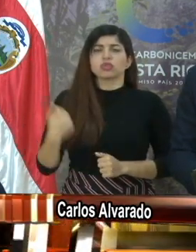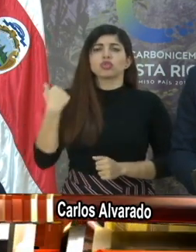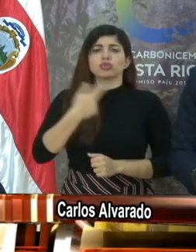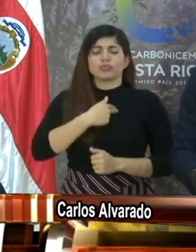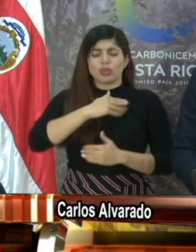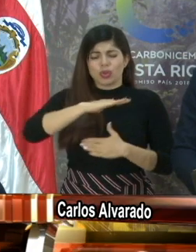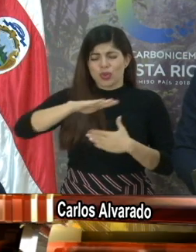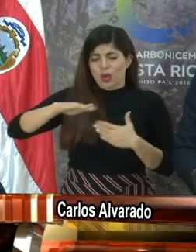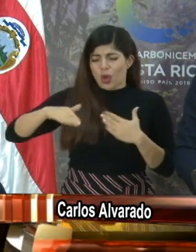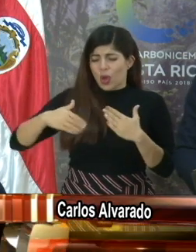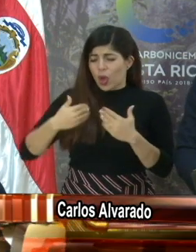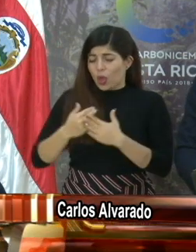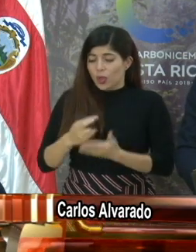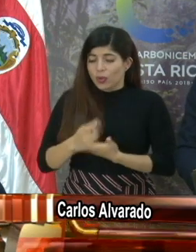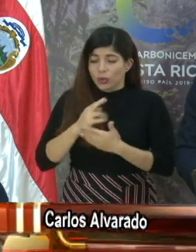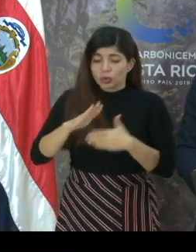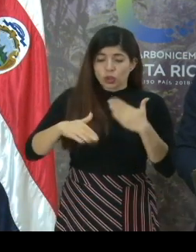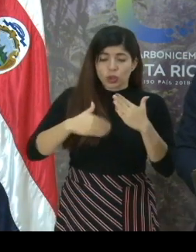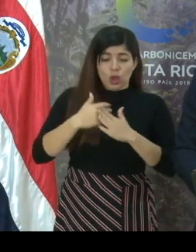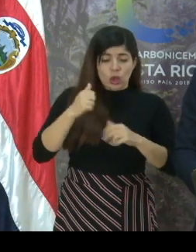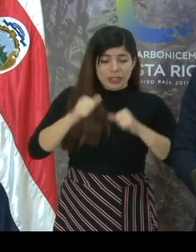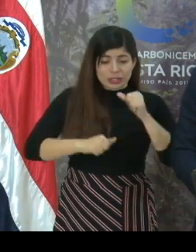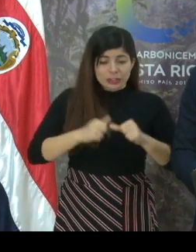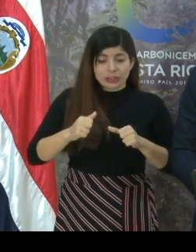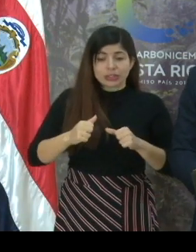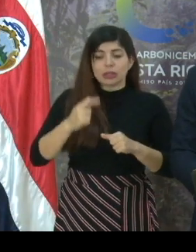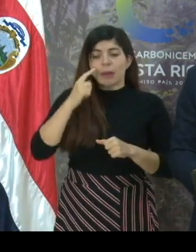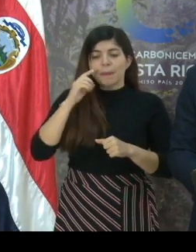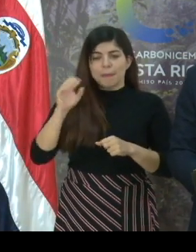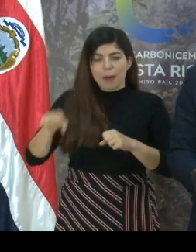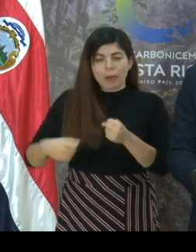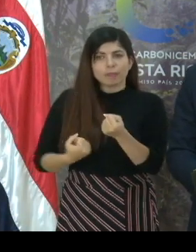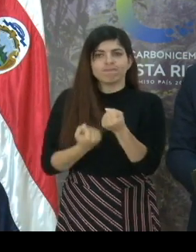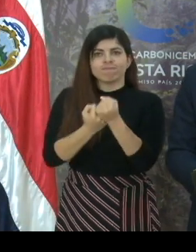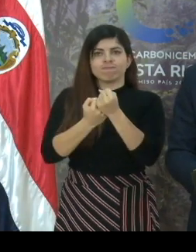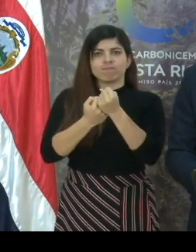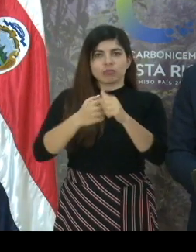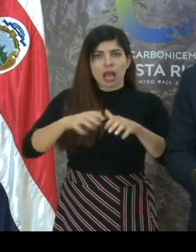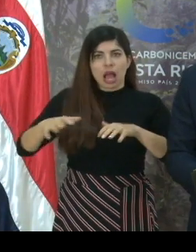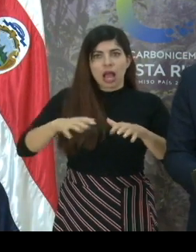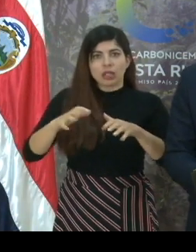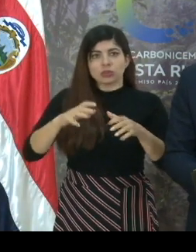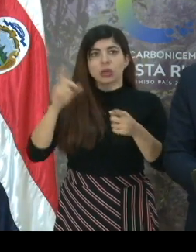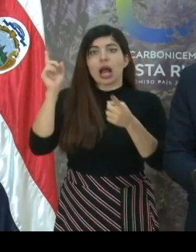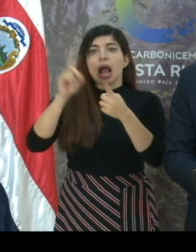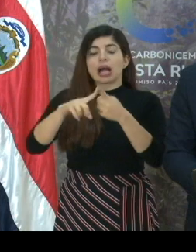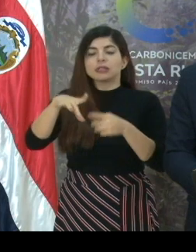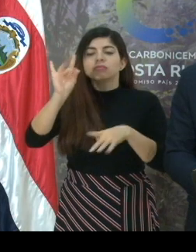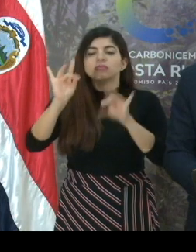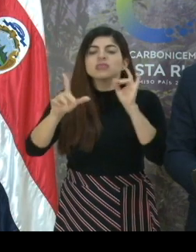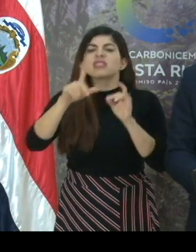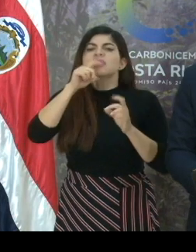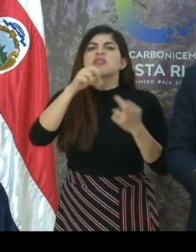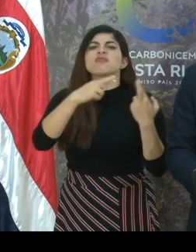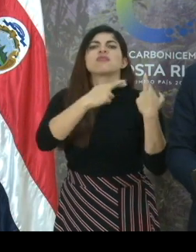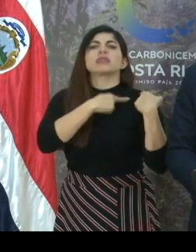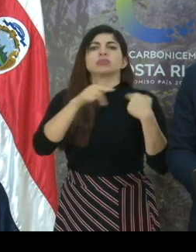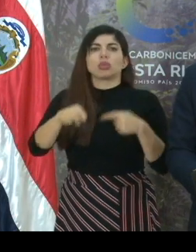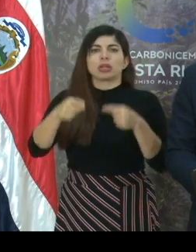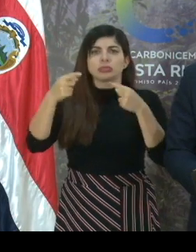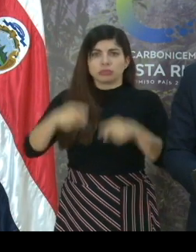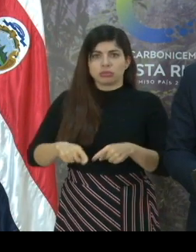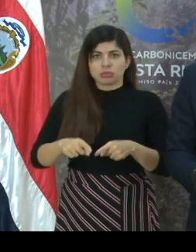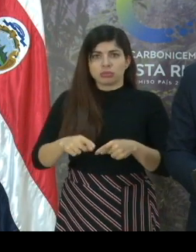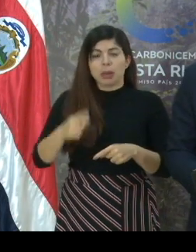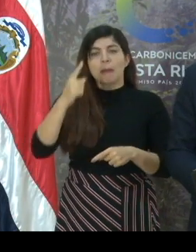todo nuestro recurso y esfuerzo para respaldar las acciones que den con los responsables de este hecho y